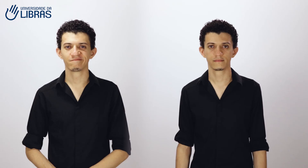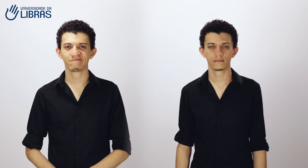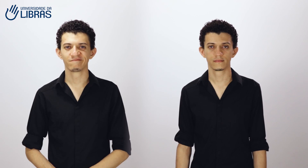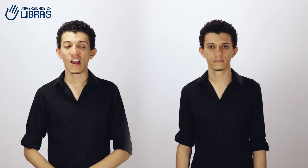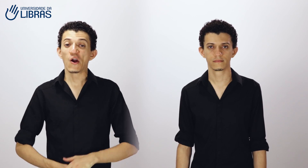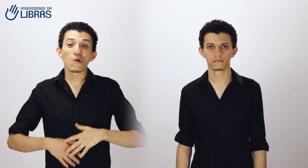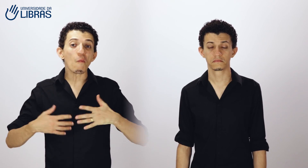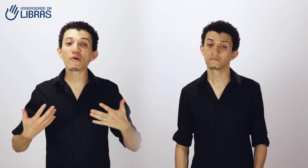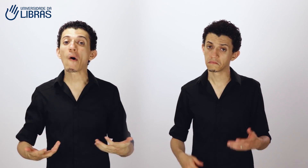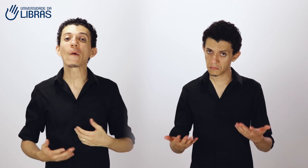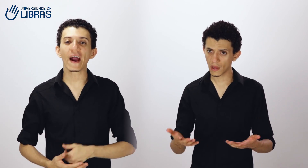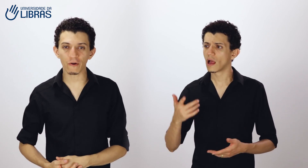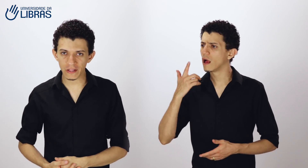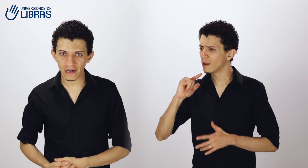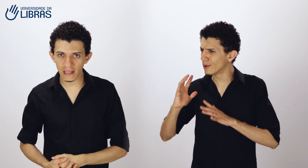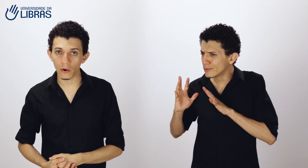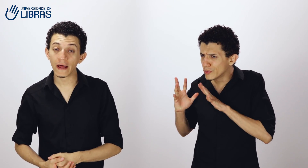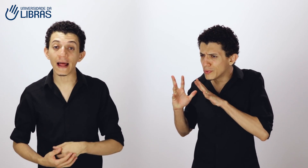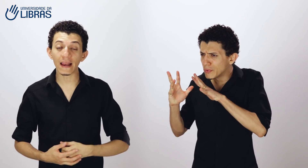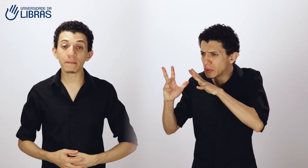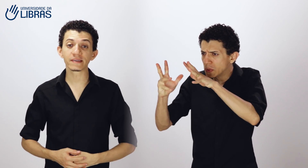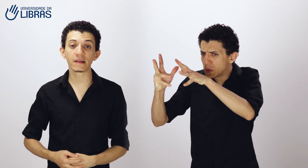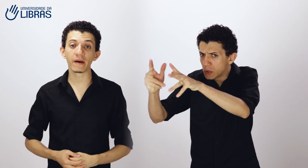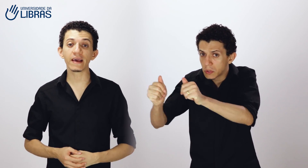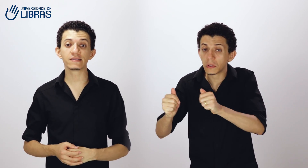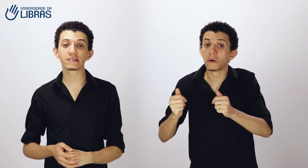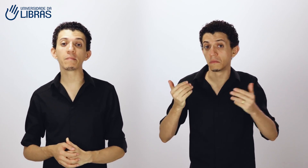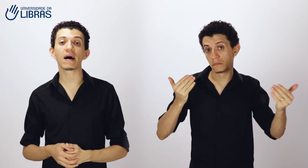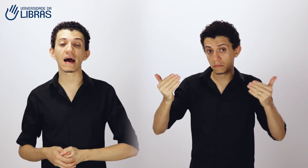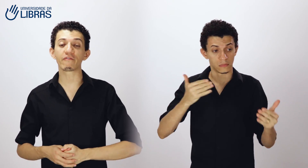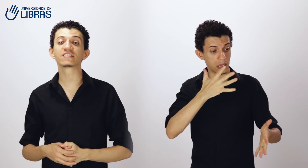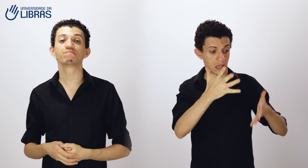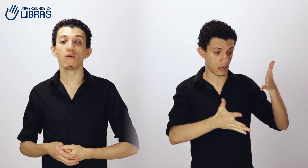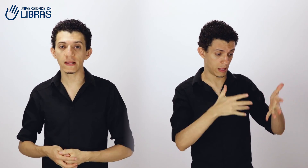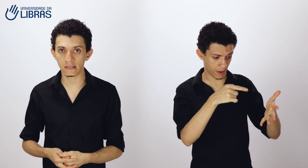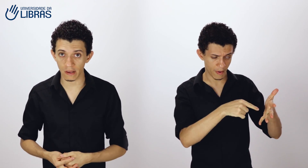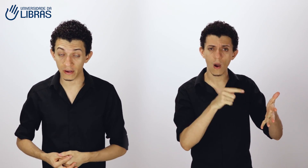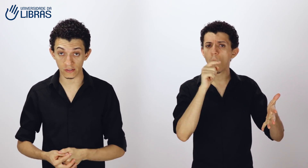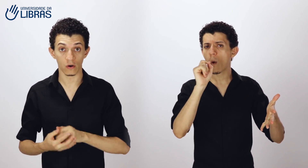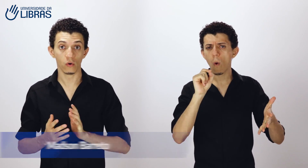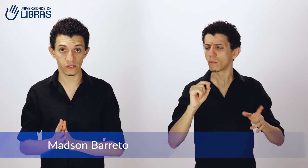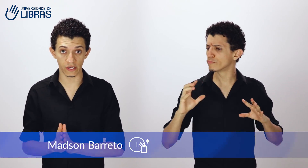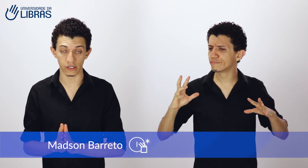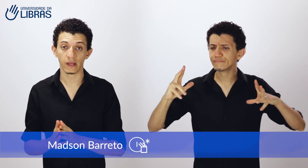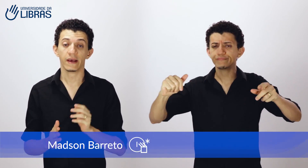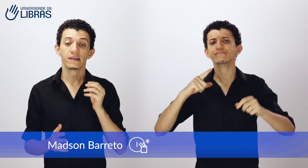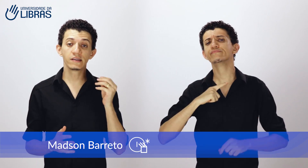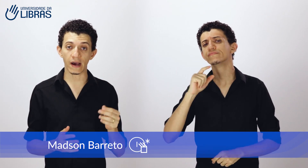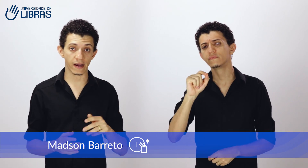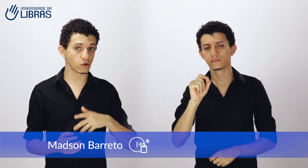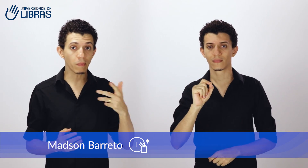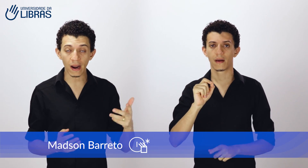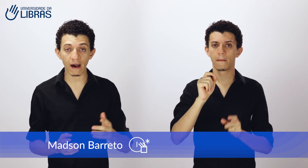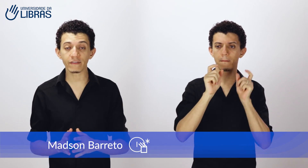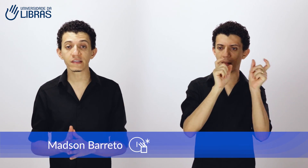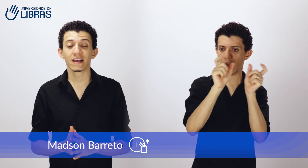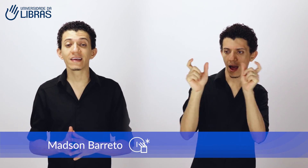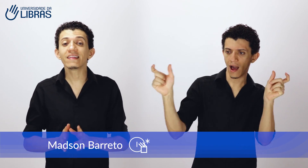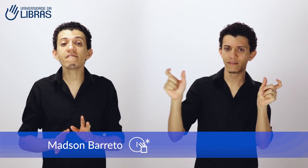Como em qualquer outra língua, na Libras também existem palavras polissêmicas, ou seja, sinais ou palavras que têm